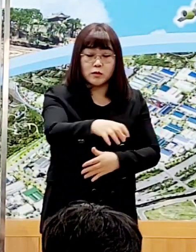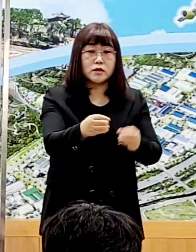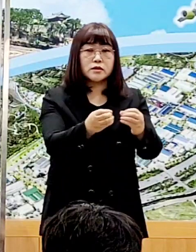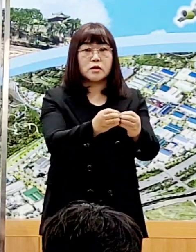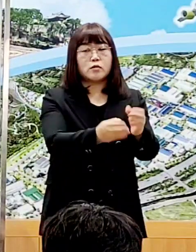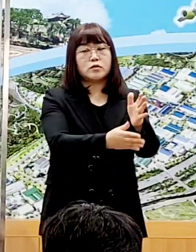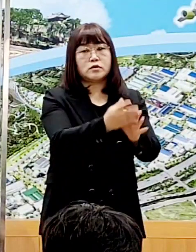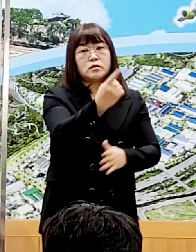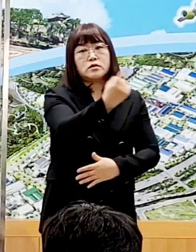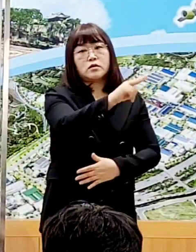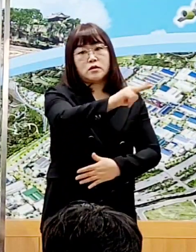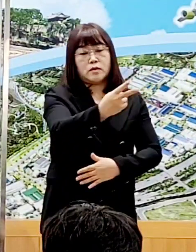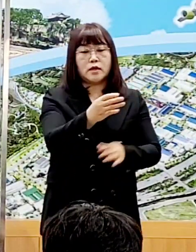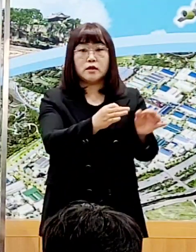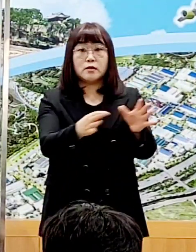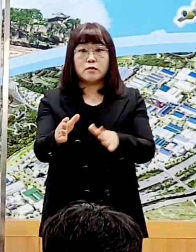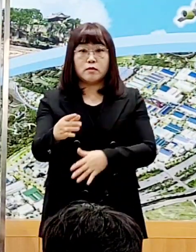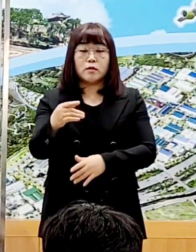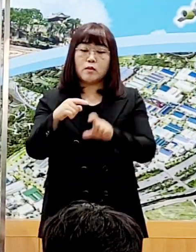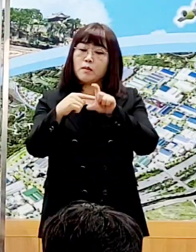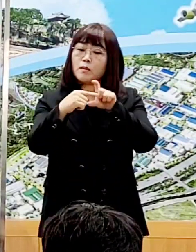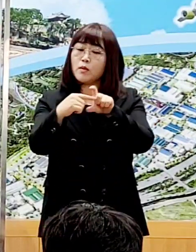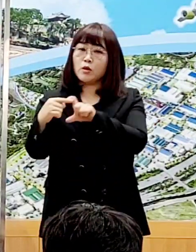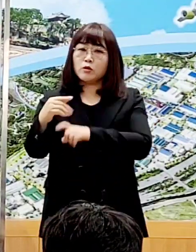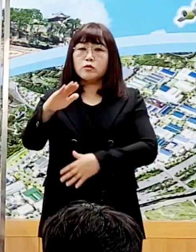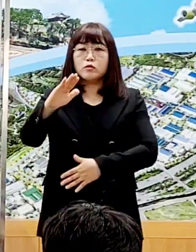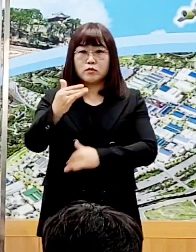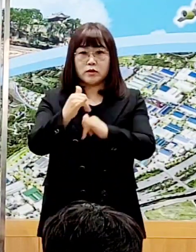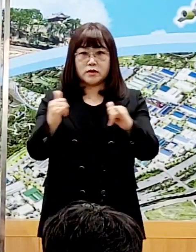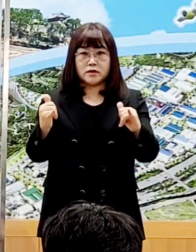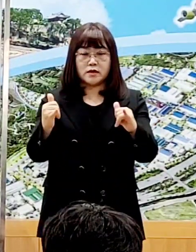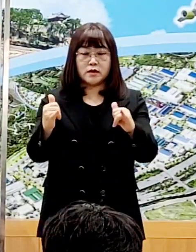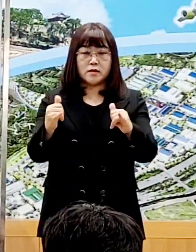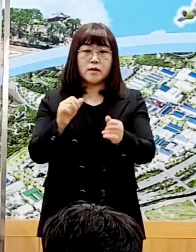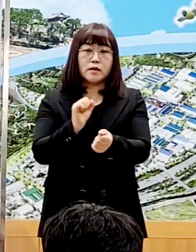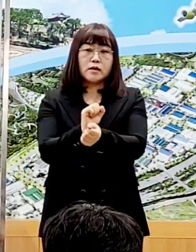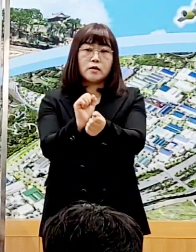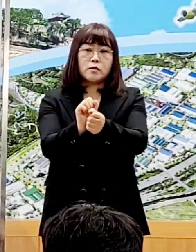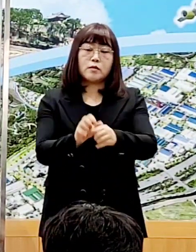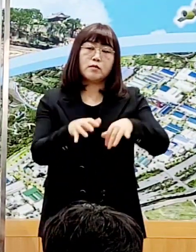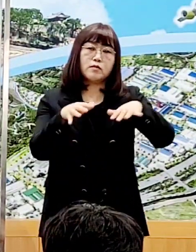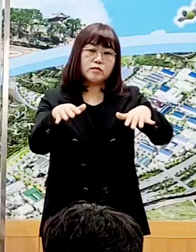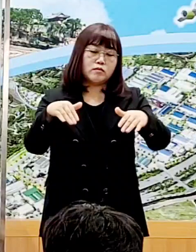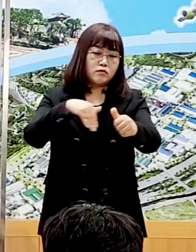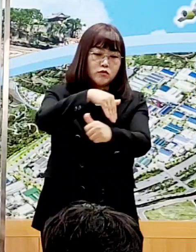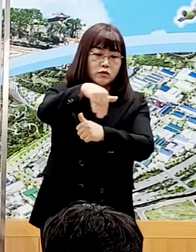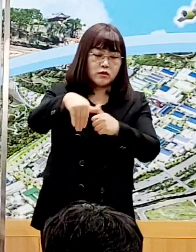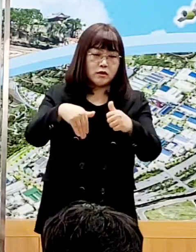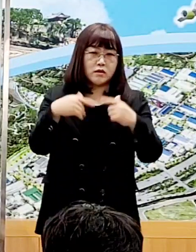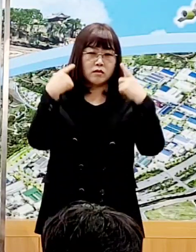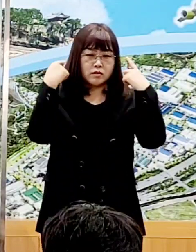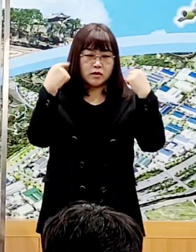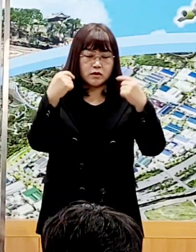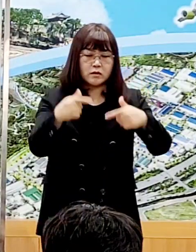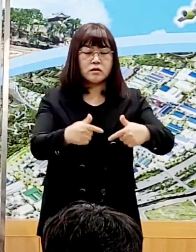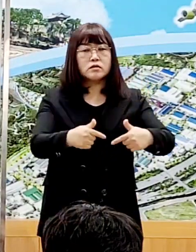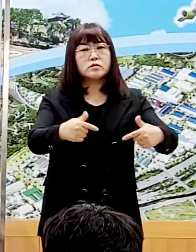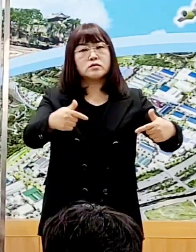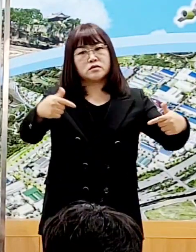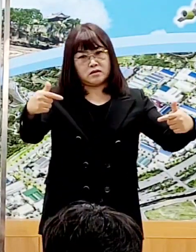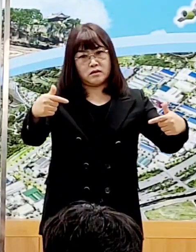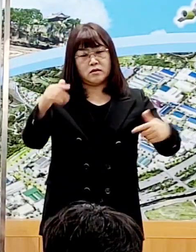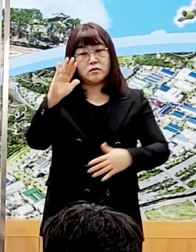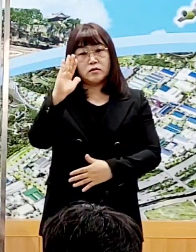평균 1,200명, 김해시는 평균 900명으로 감염 확산세가 꾸준히 증가 추세에